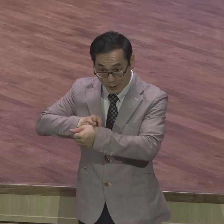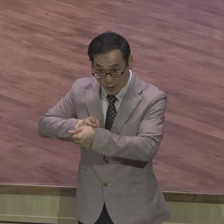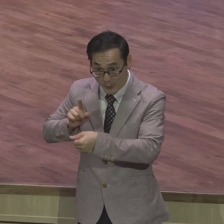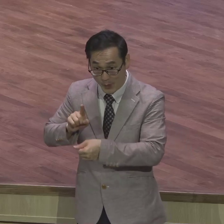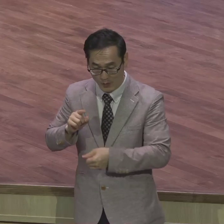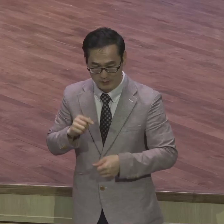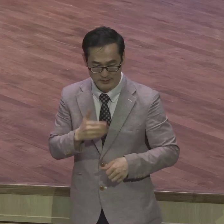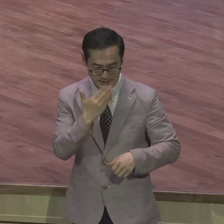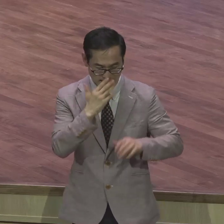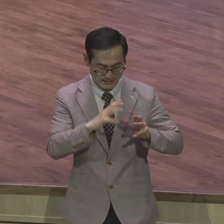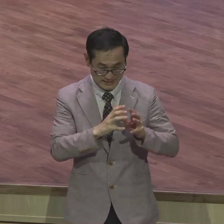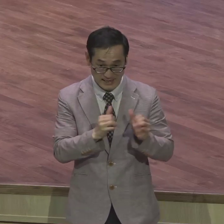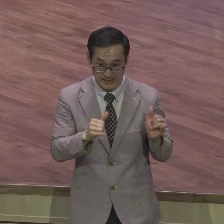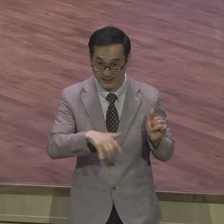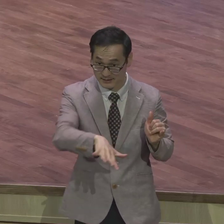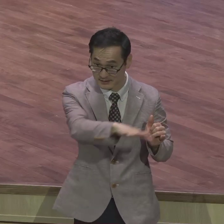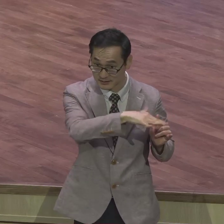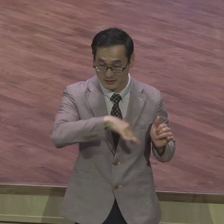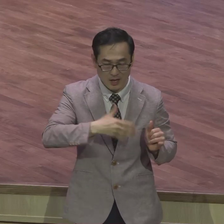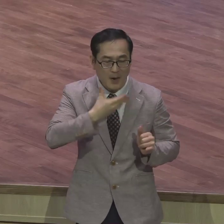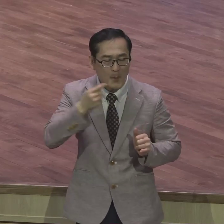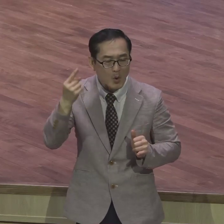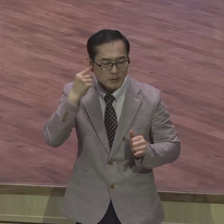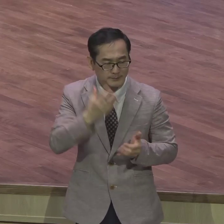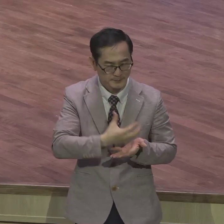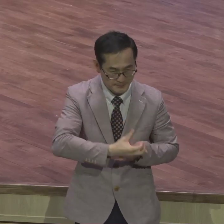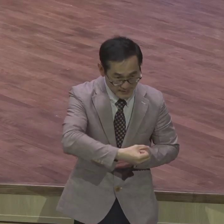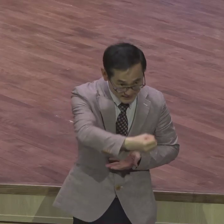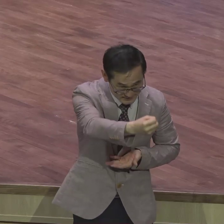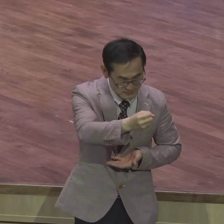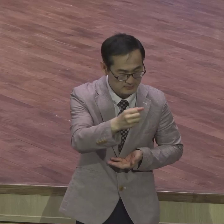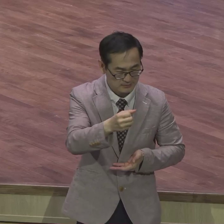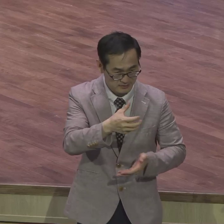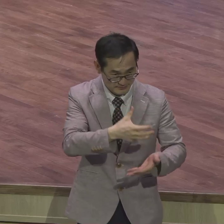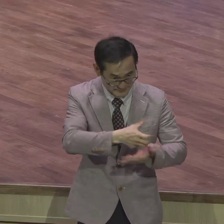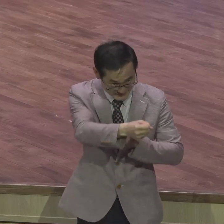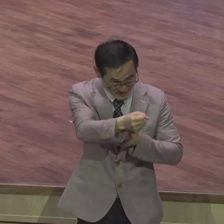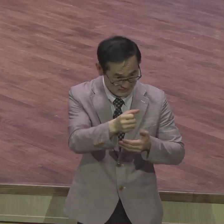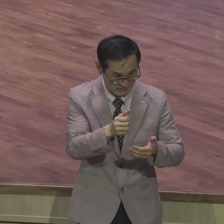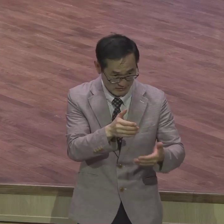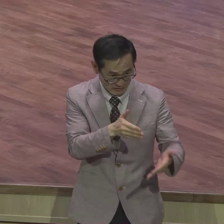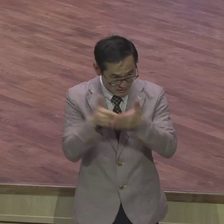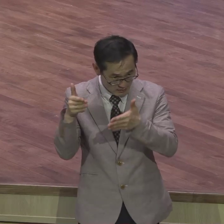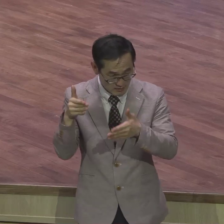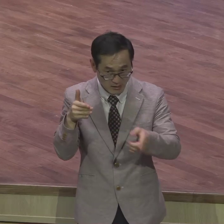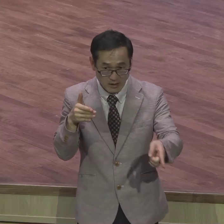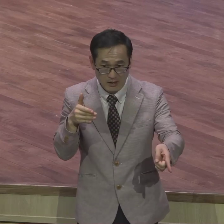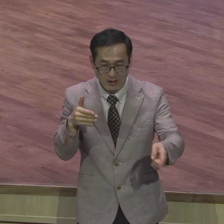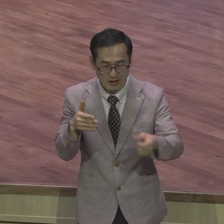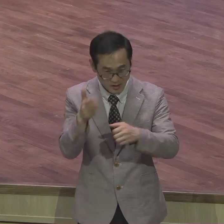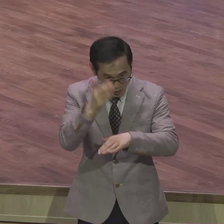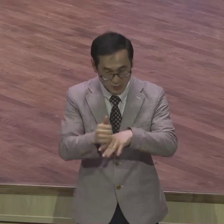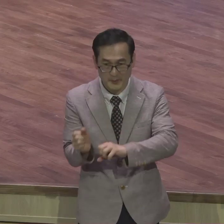이스라엘이 복음을 받아들이지 않아서 버림받게 된 근본 이유를 설명을 얘기하고 있어요